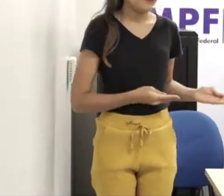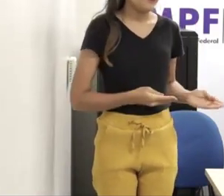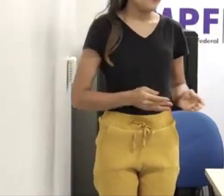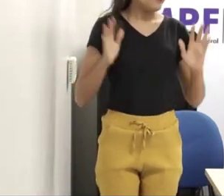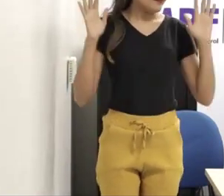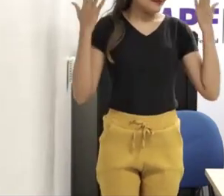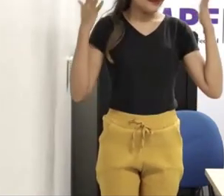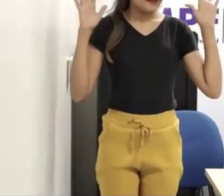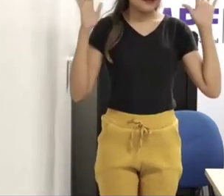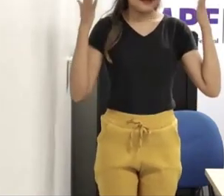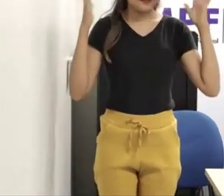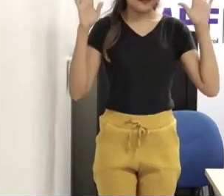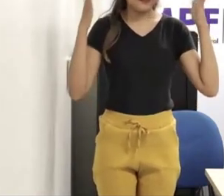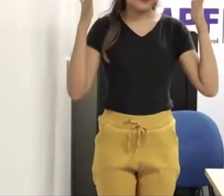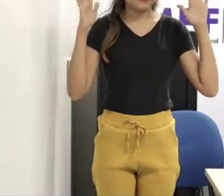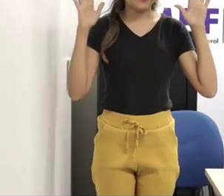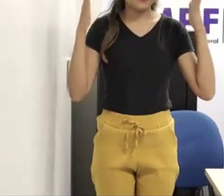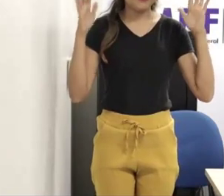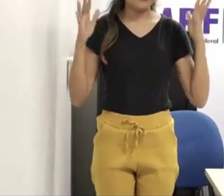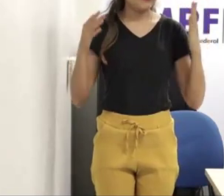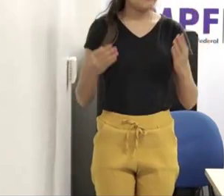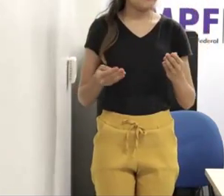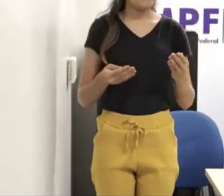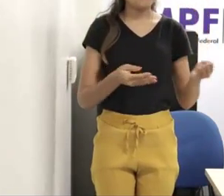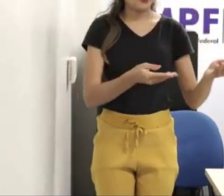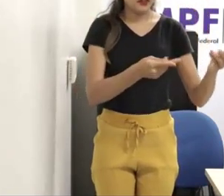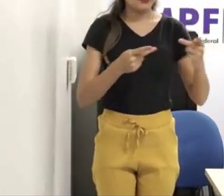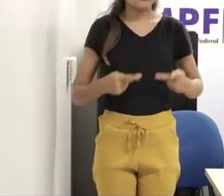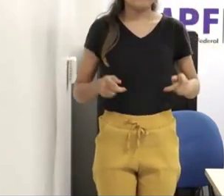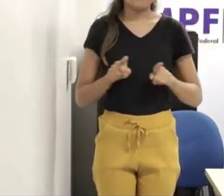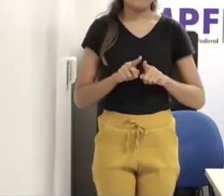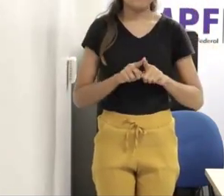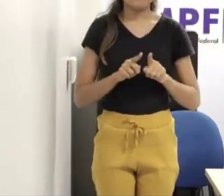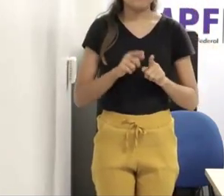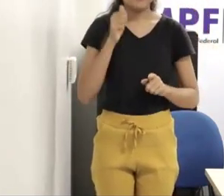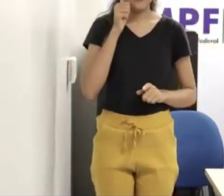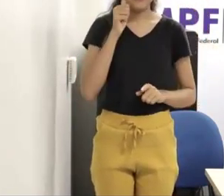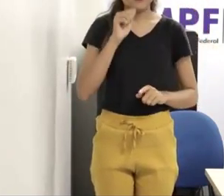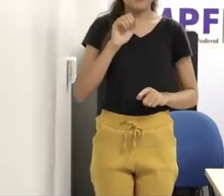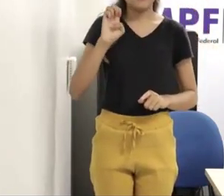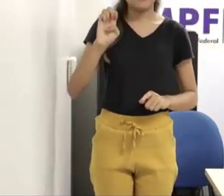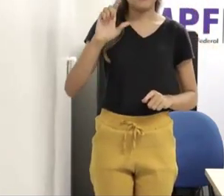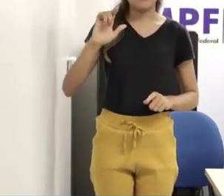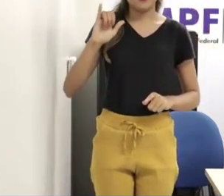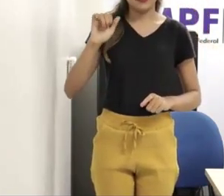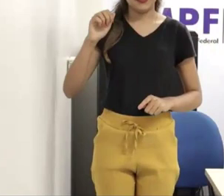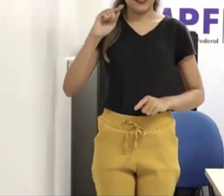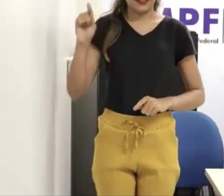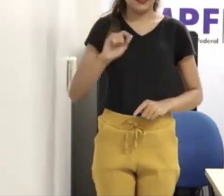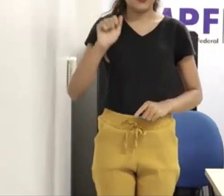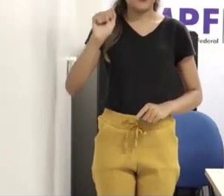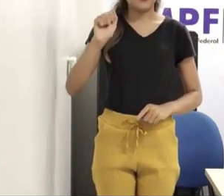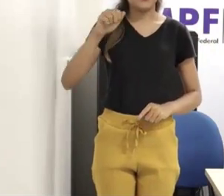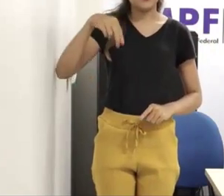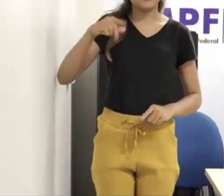Convido também para fazer a mediação a senhora Elisângela Pinheiro, que é integrante da